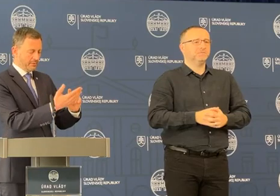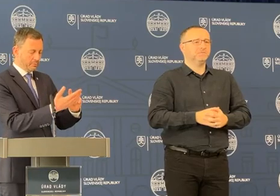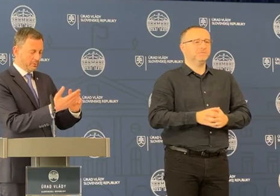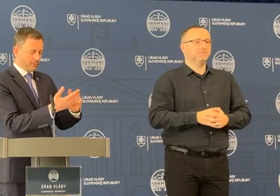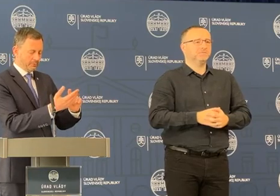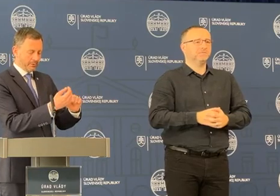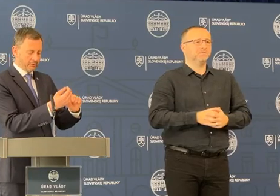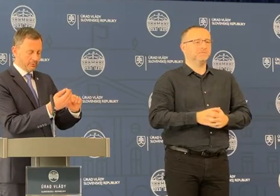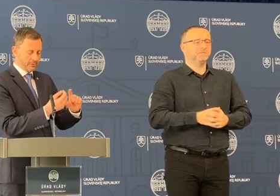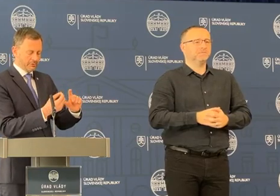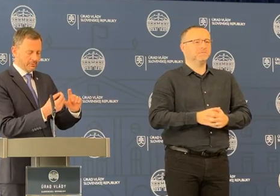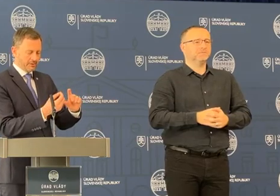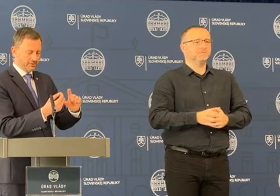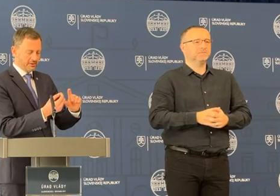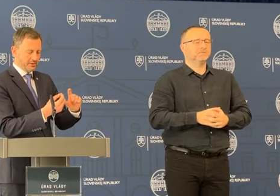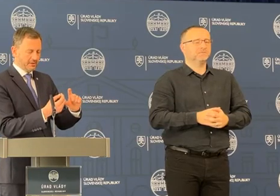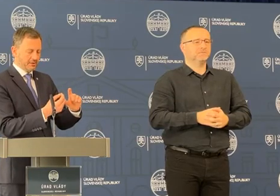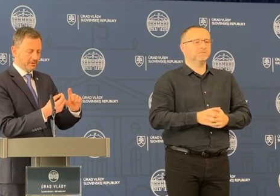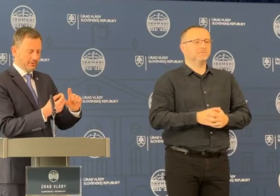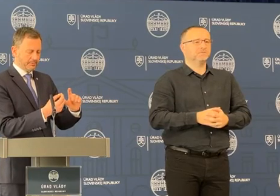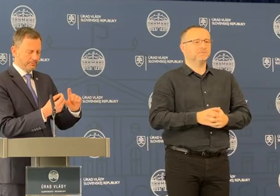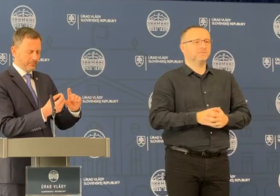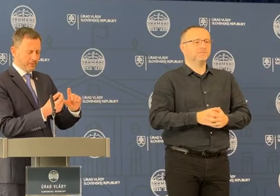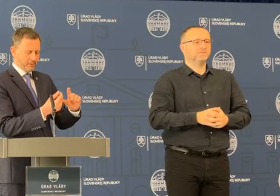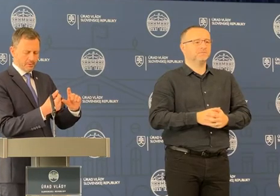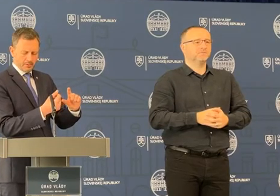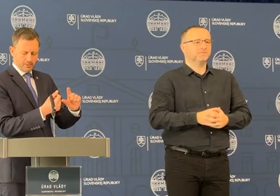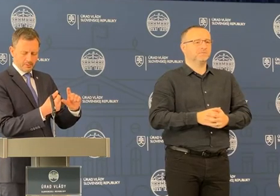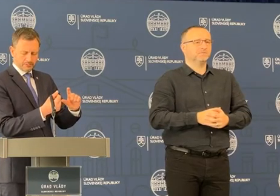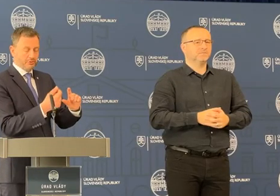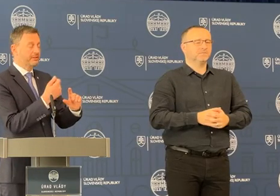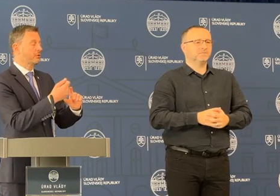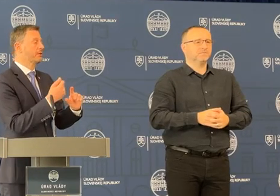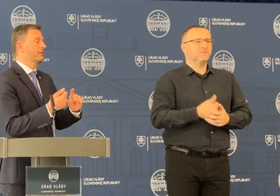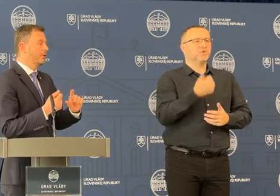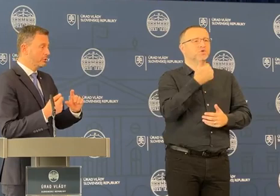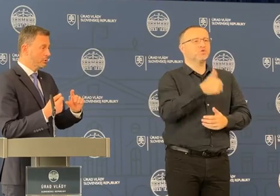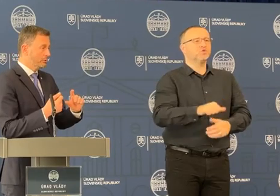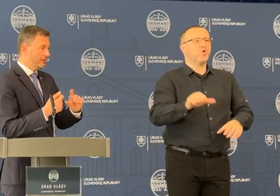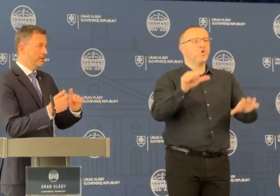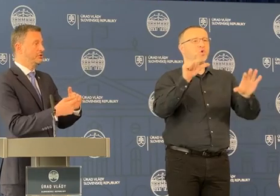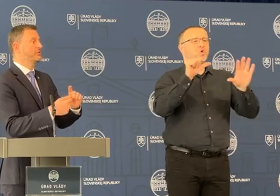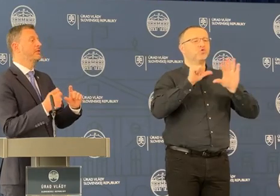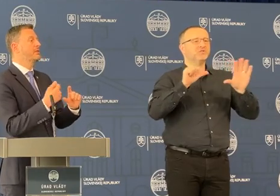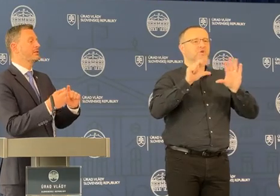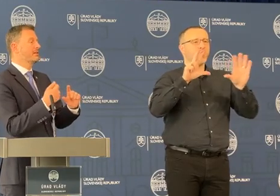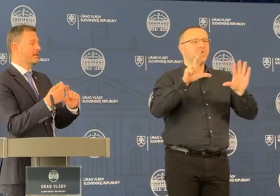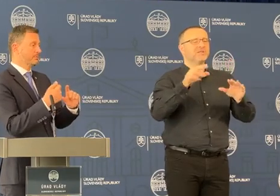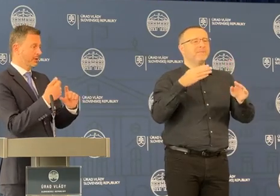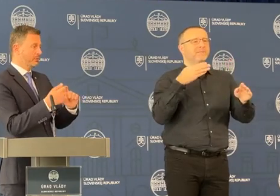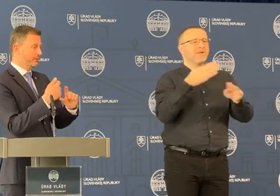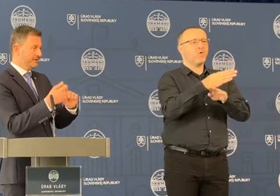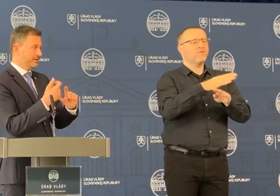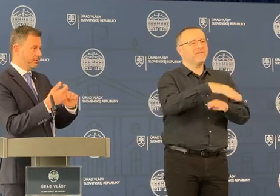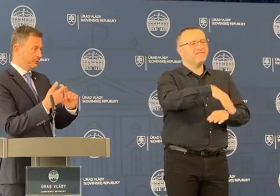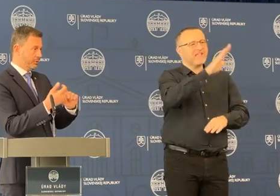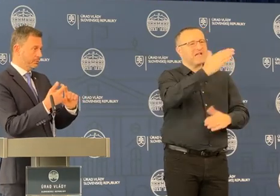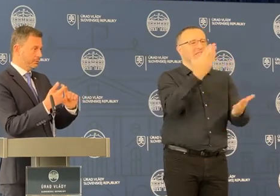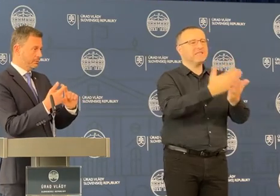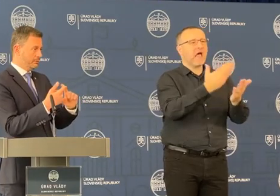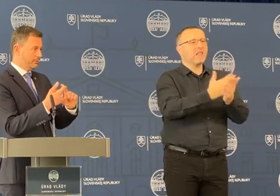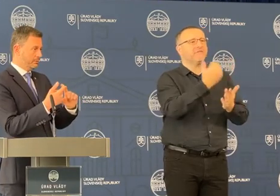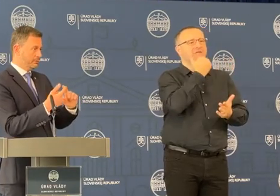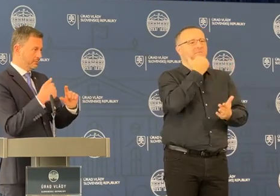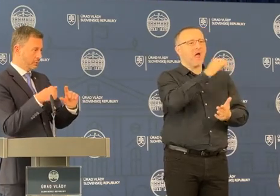Teda, pardon, tam sme vlastne tých... 168 miliónov je väčší výber z danes príjmu fyzických